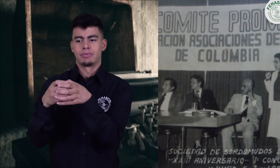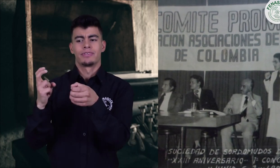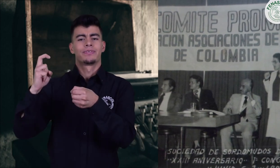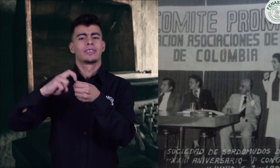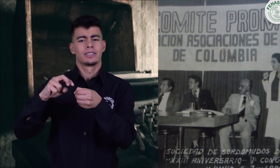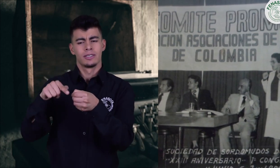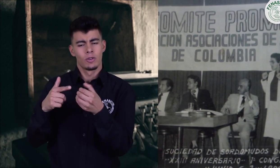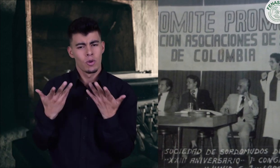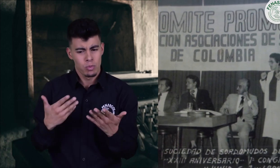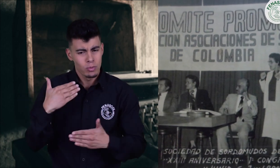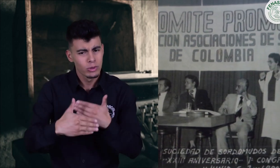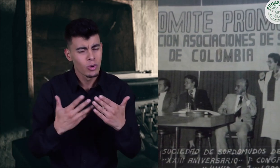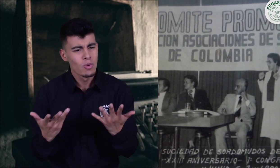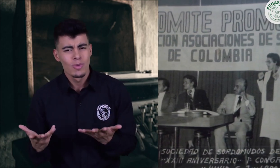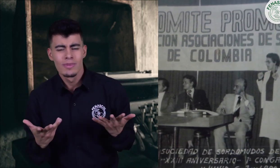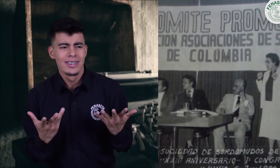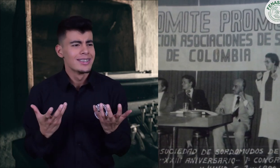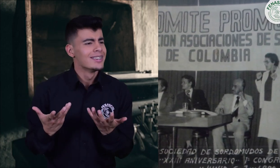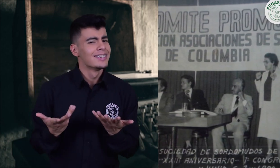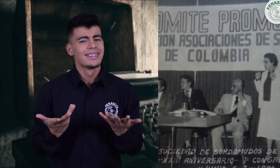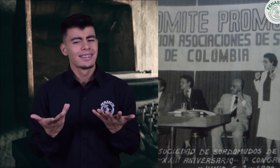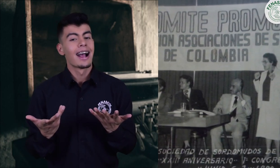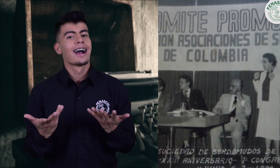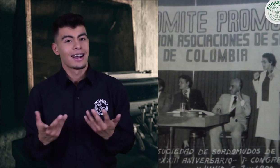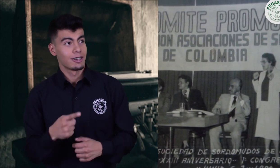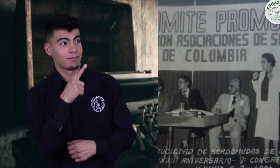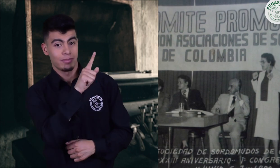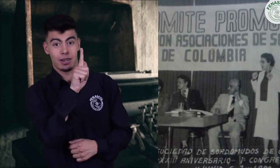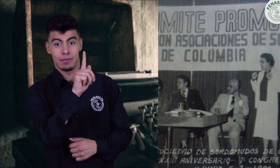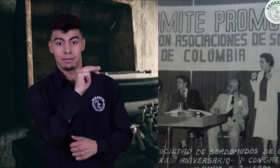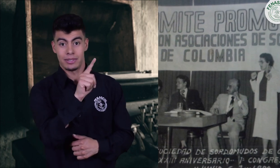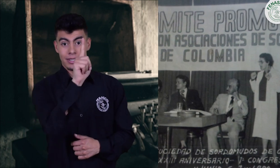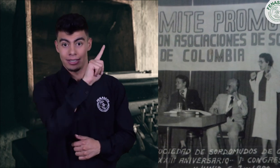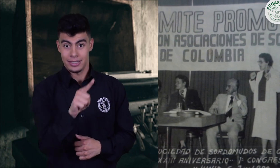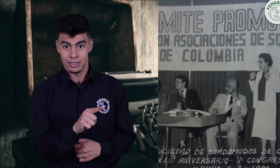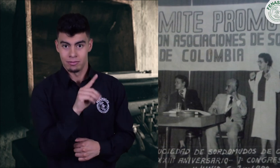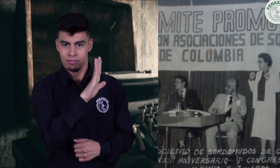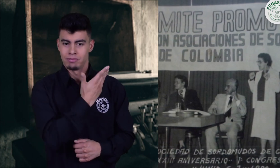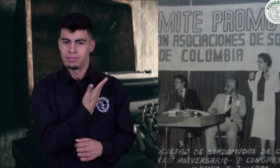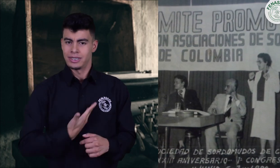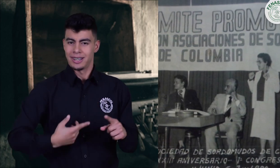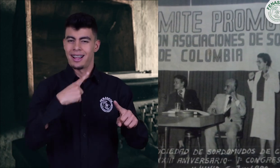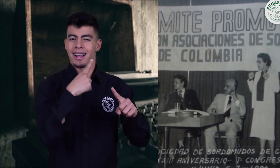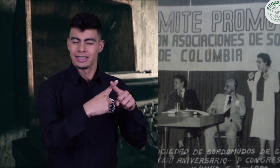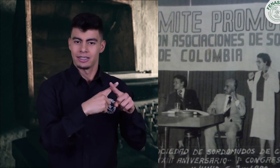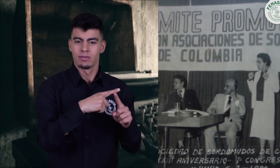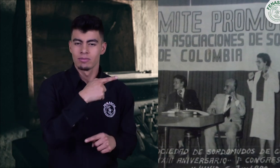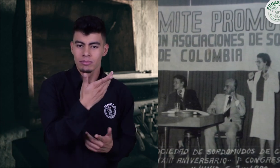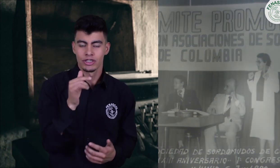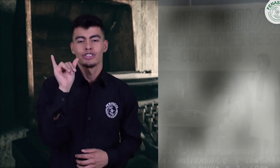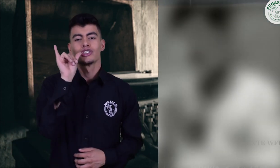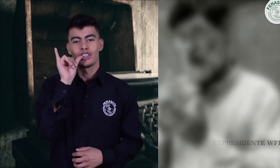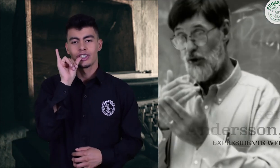la FMS, en ese tiempo, a la cabeza del presidente Jerker Anderson,